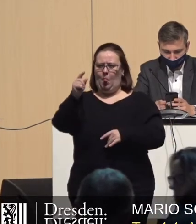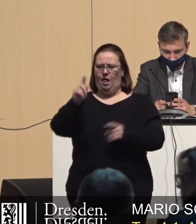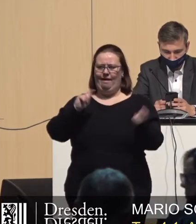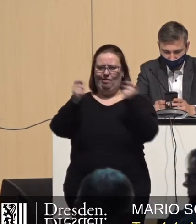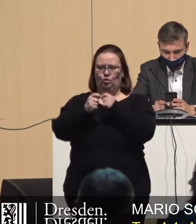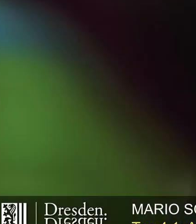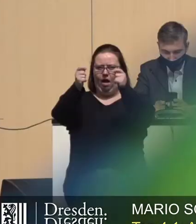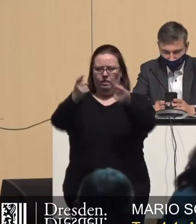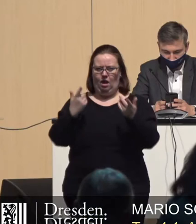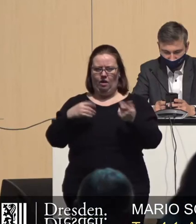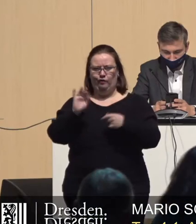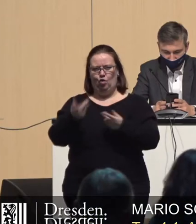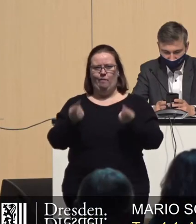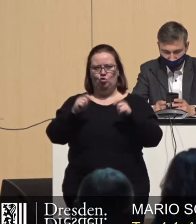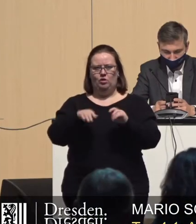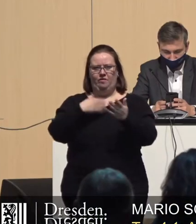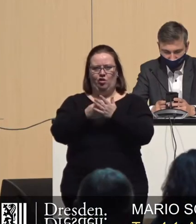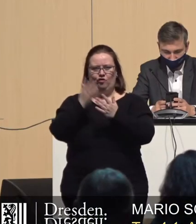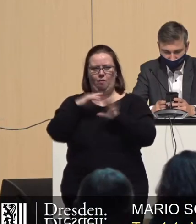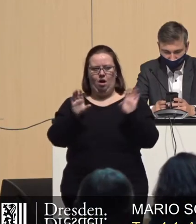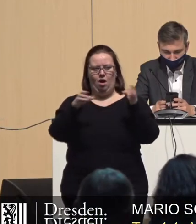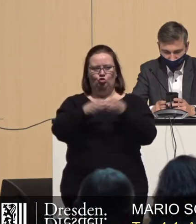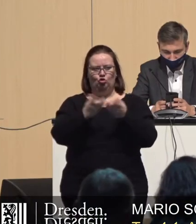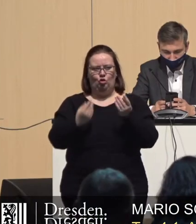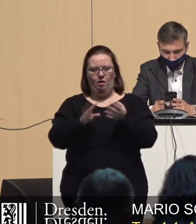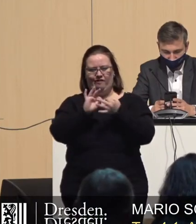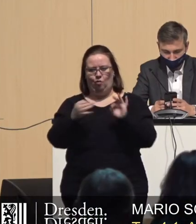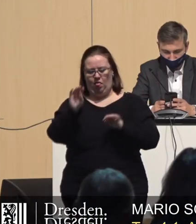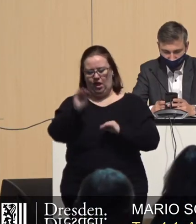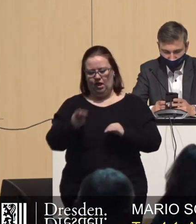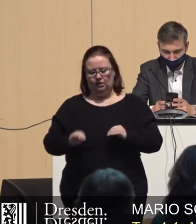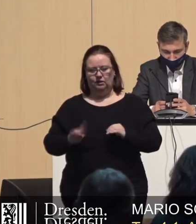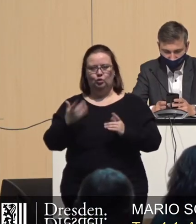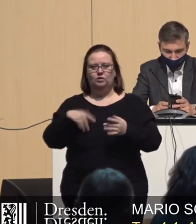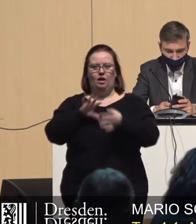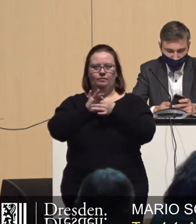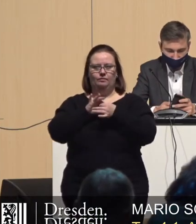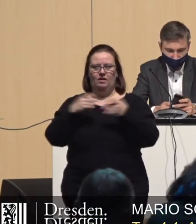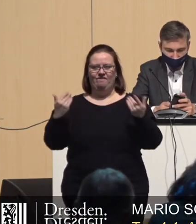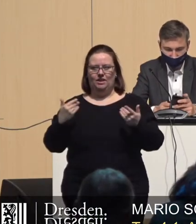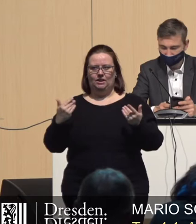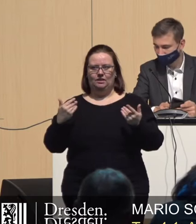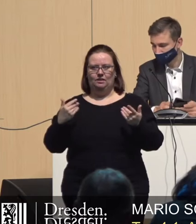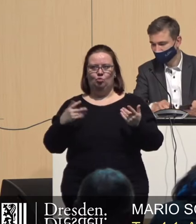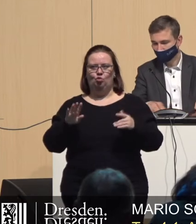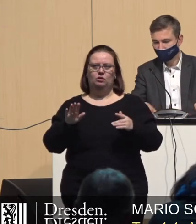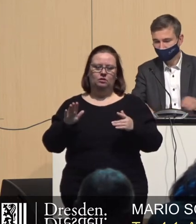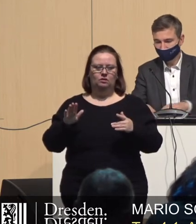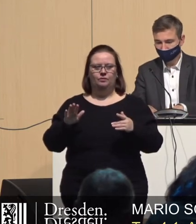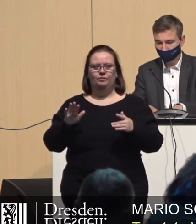Änderungsantrag zur Beschlussempfehlung des Ausschusses nochmal formuliert. Und zwar geht es uns darum, es gibt